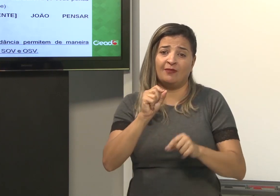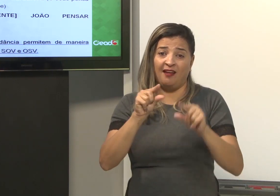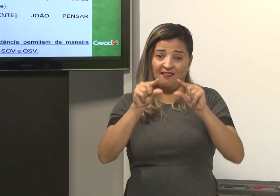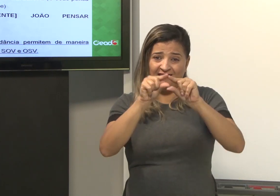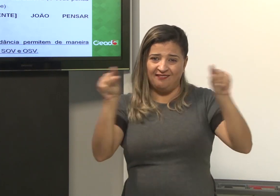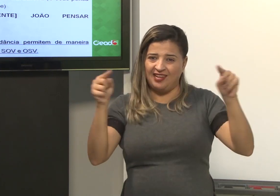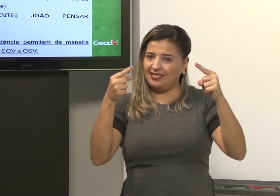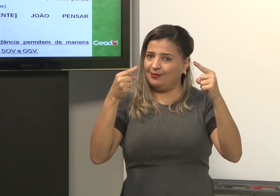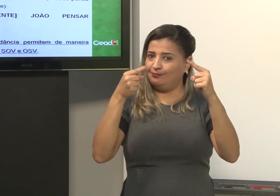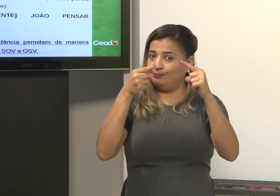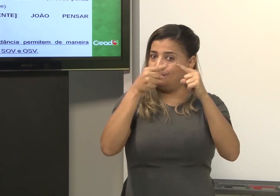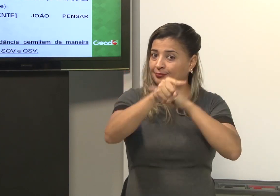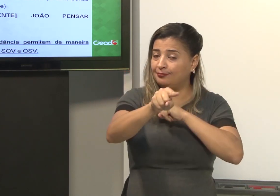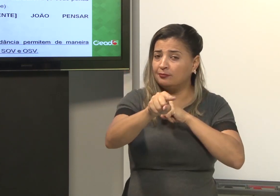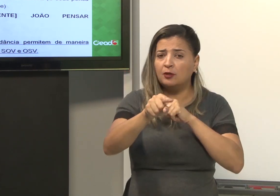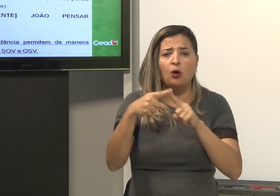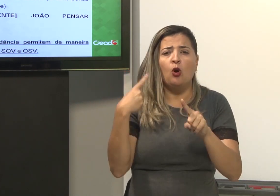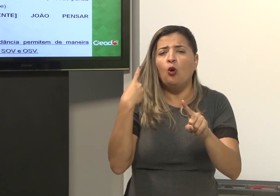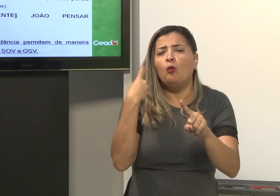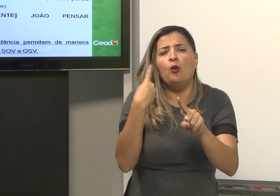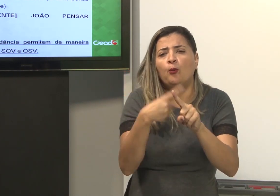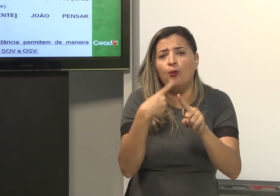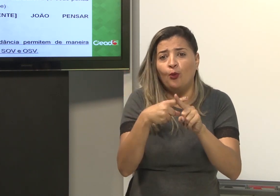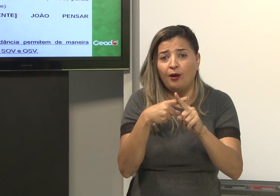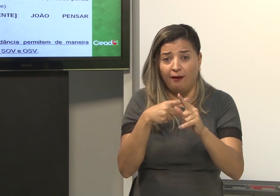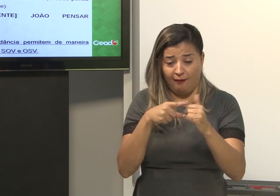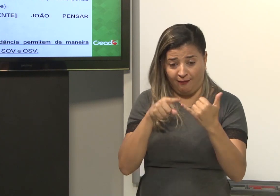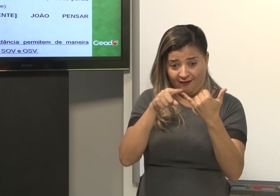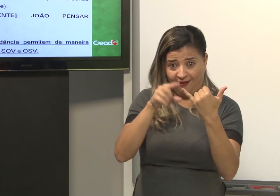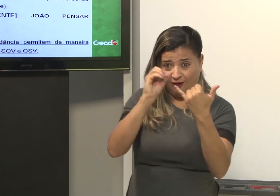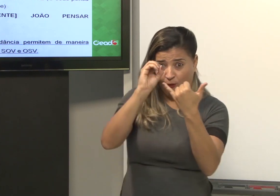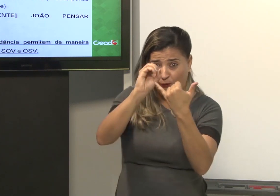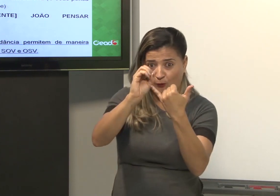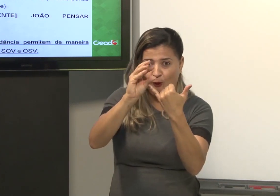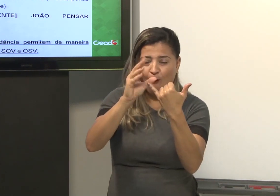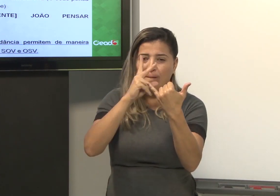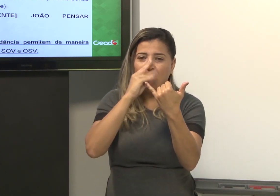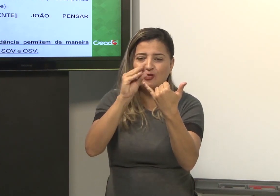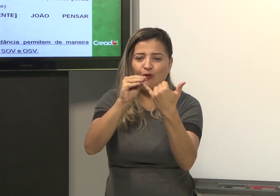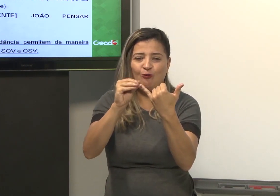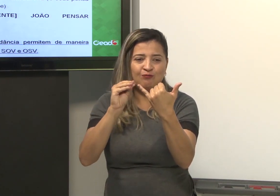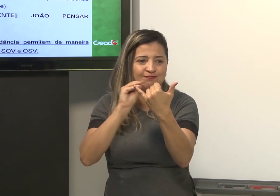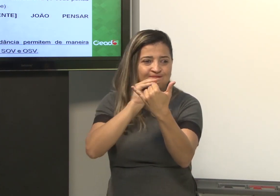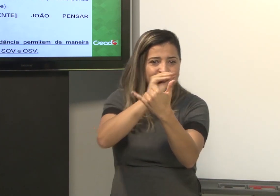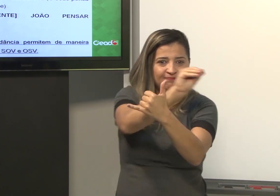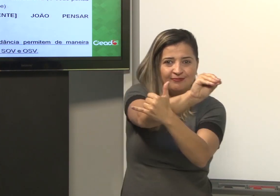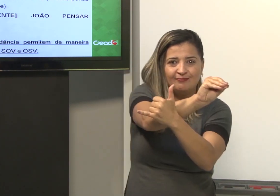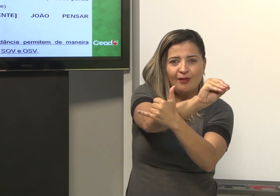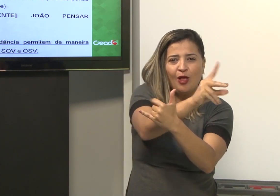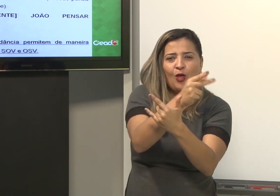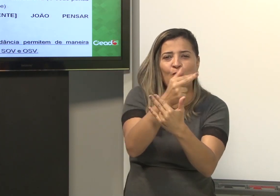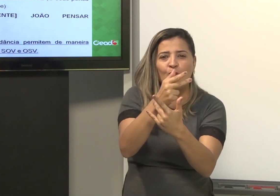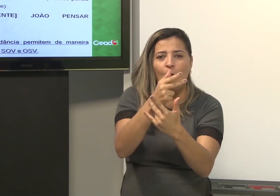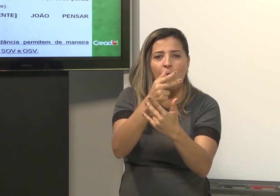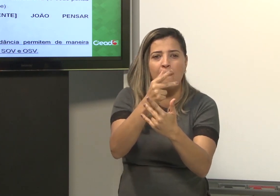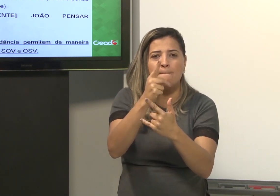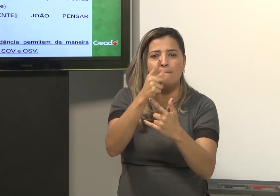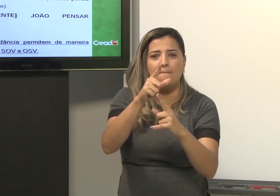concordância. Porque se coloca o objeto antes do sujeito, parece que fica